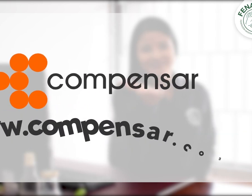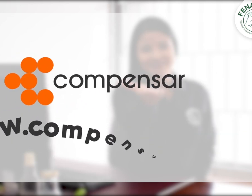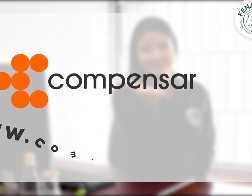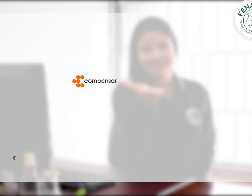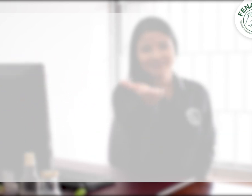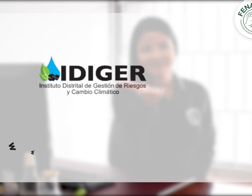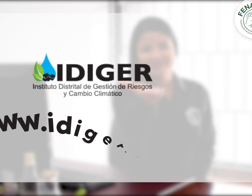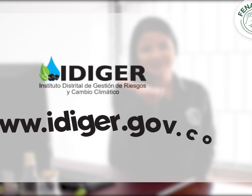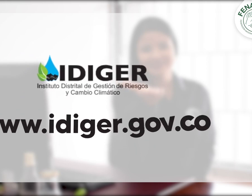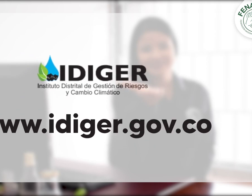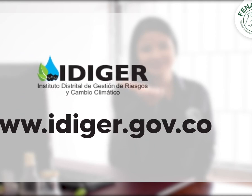Idiger